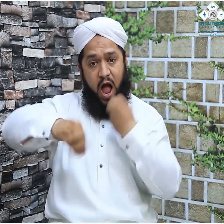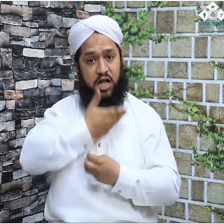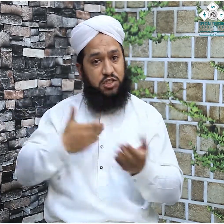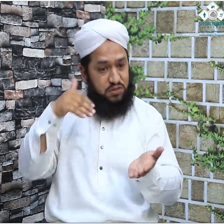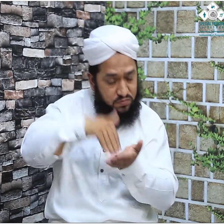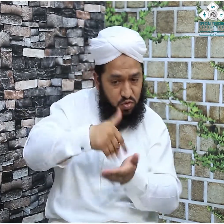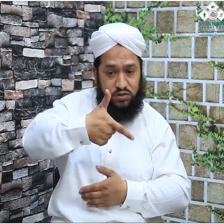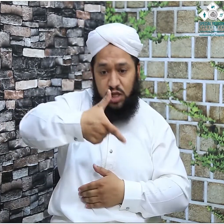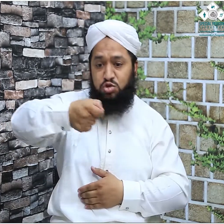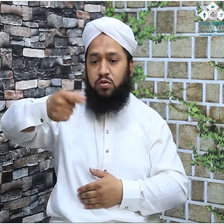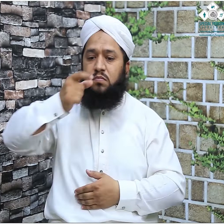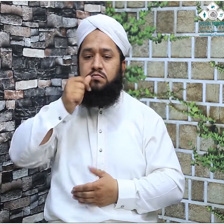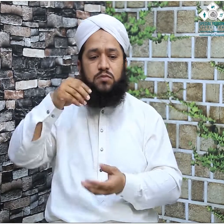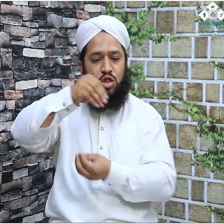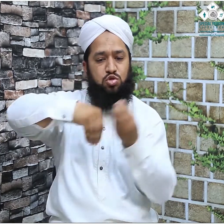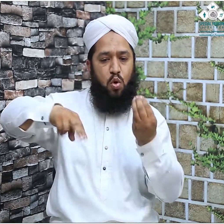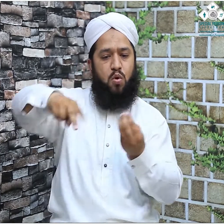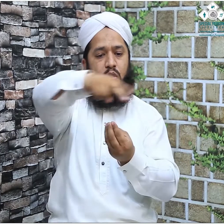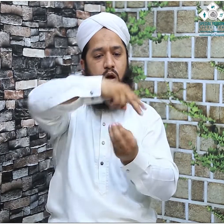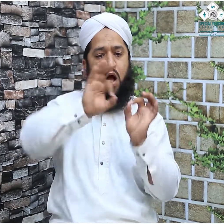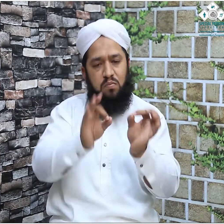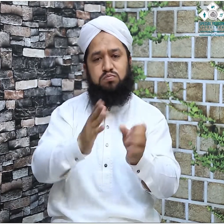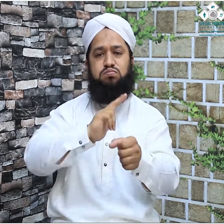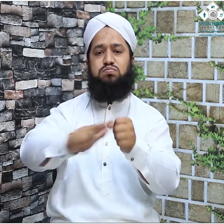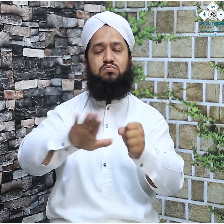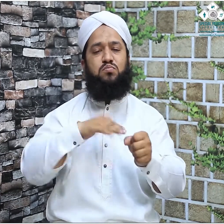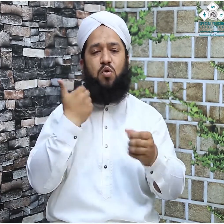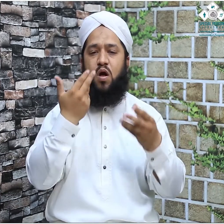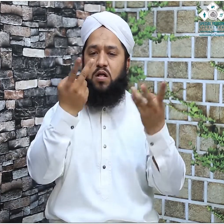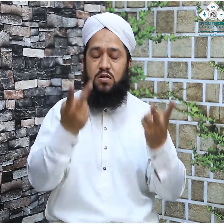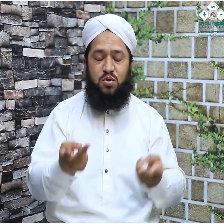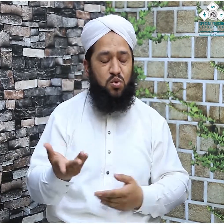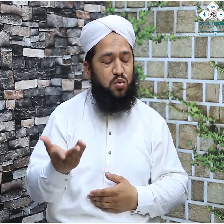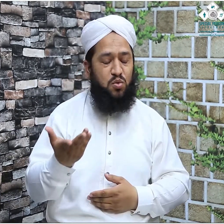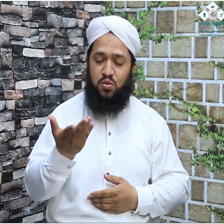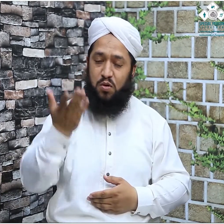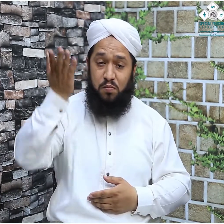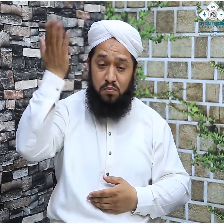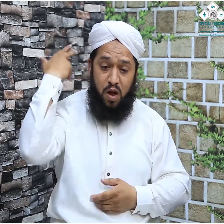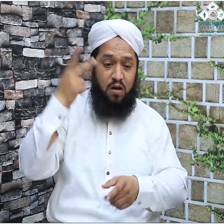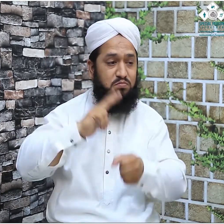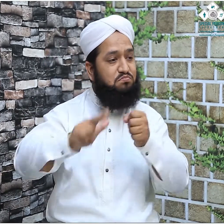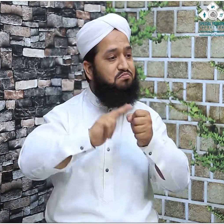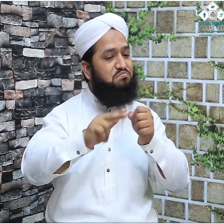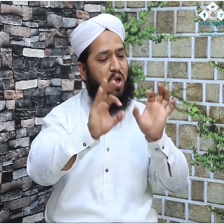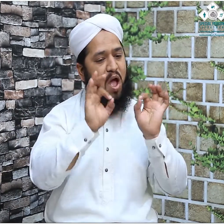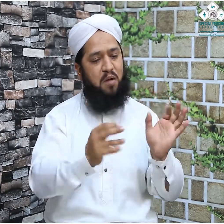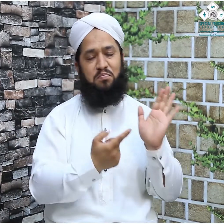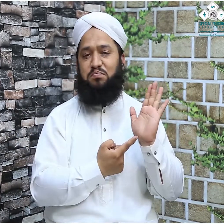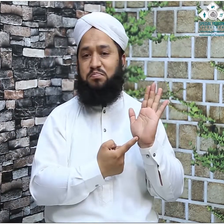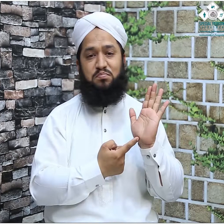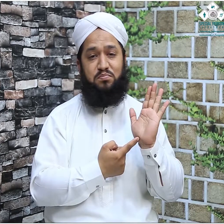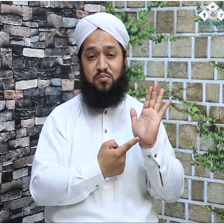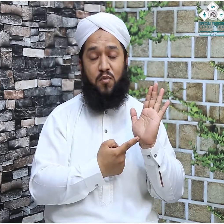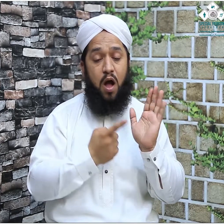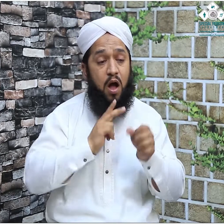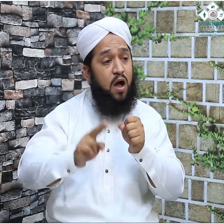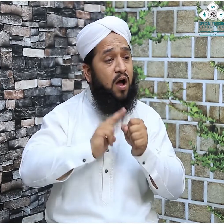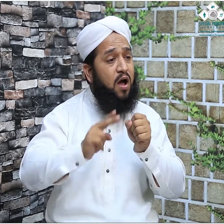سب کچھ کیوں ہو رہا تھا what is the reason behind this اتنی بڑی قتل و غارت گری اتنے سارے لوگوں کو شہید کر دیا گیا وہ چاہتے کیا تھے وہ چاہتے